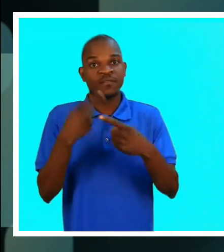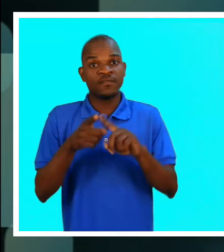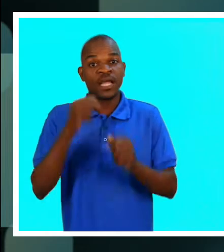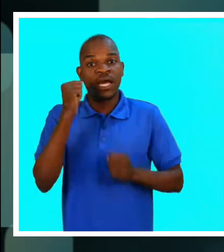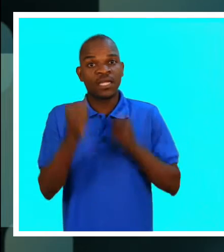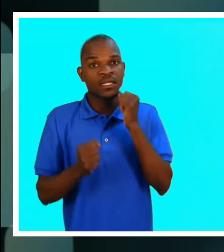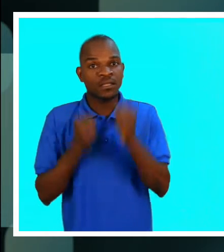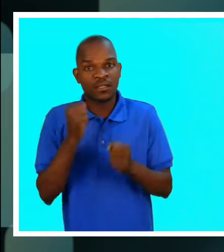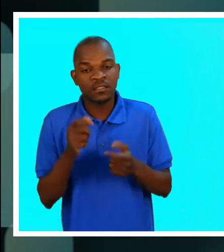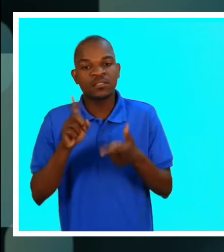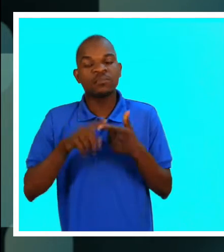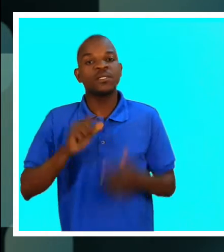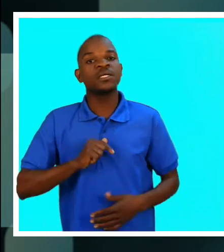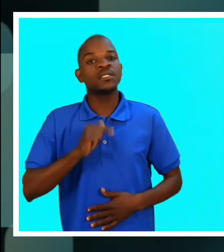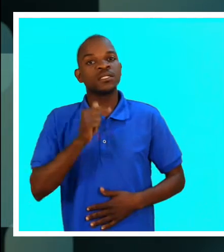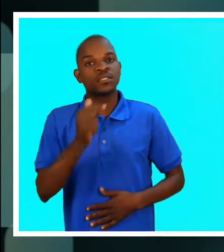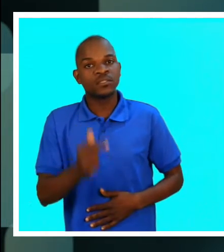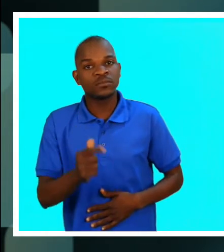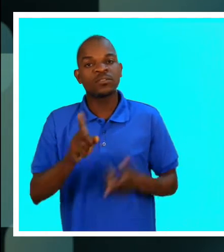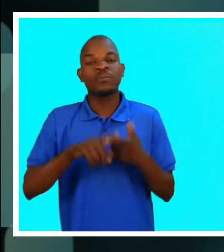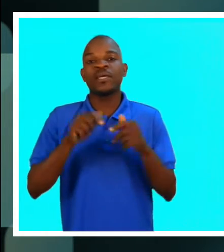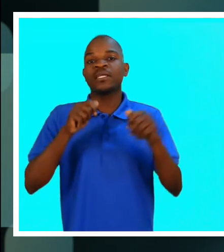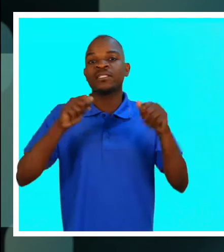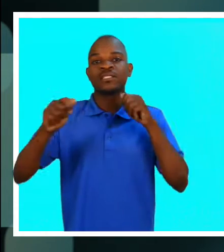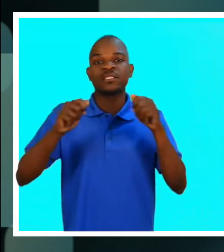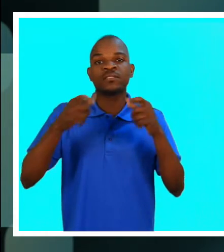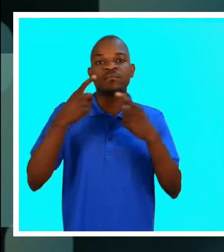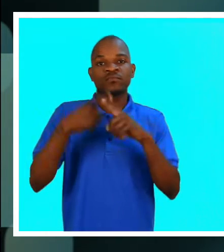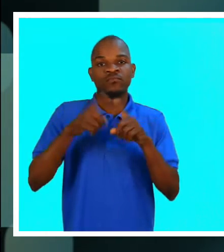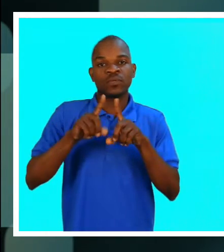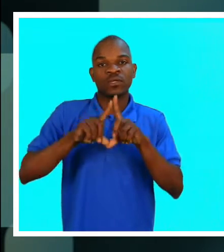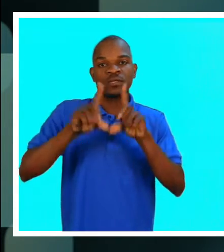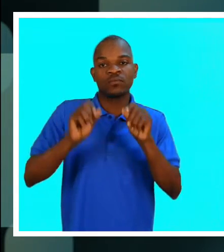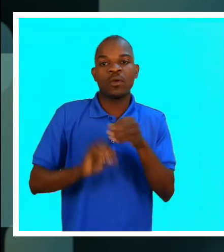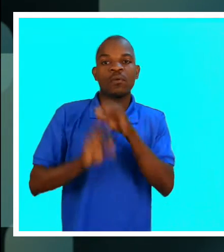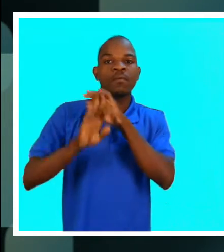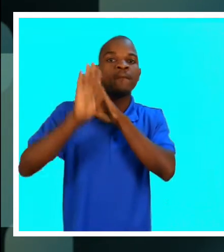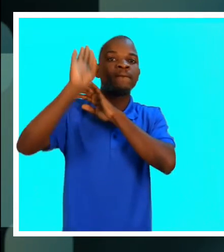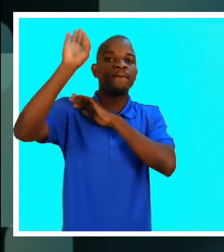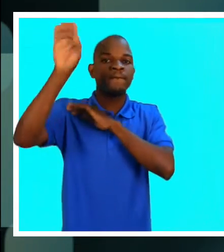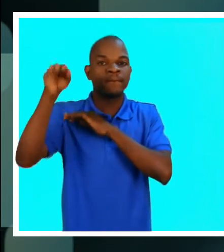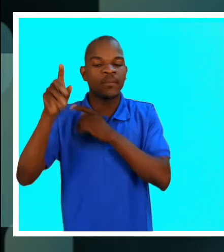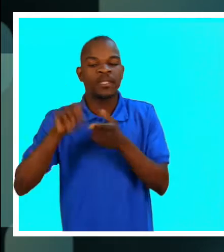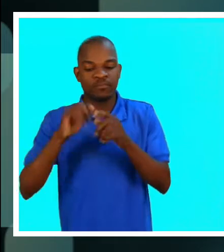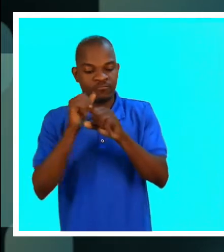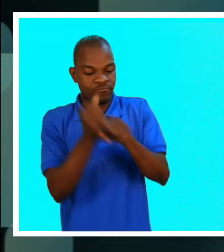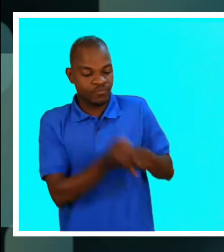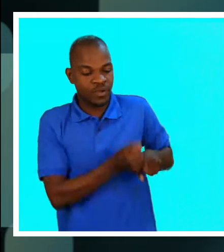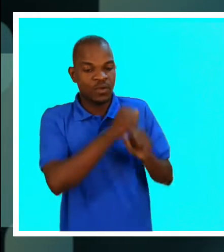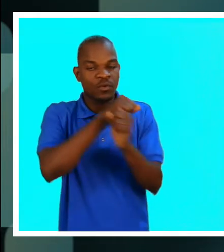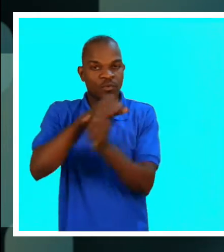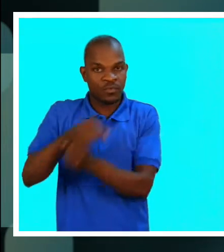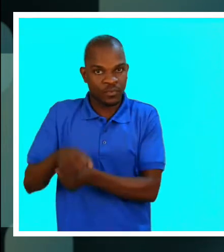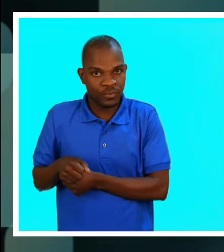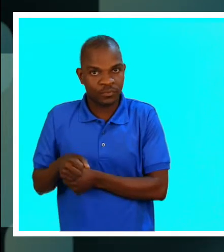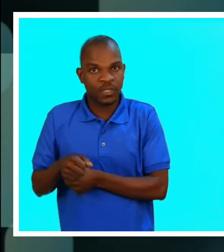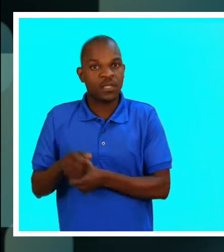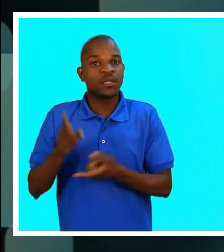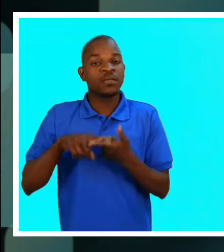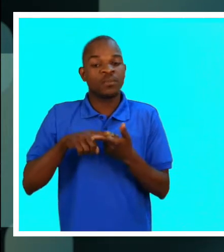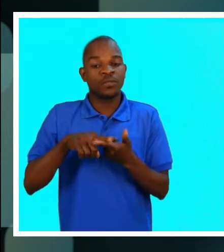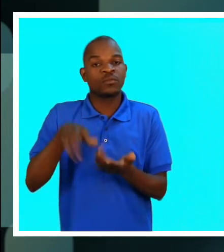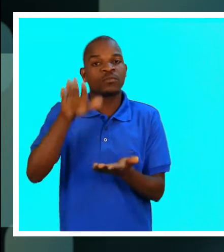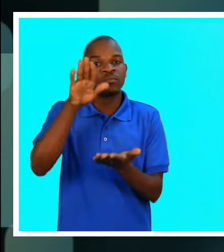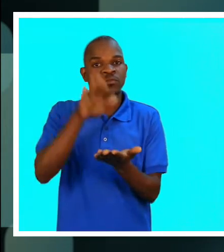atletas, treinadores e dirigentes de modalidades de basquetebol, canoagem e vela.